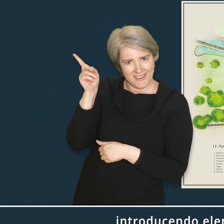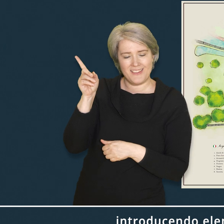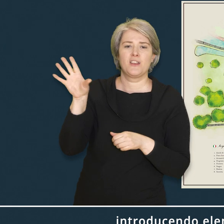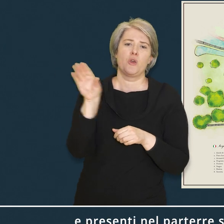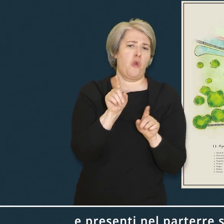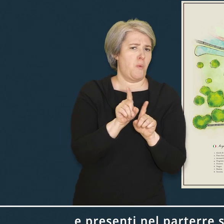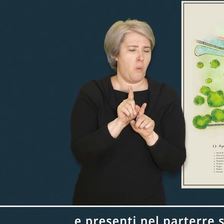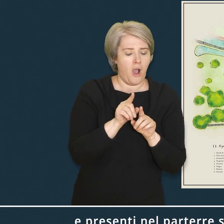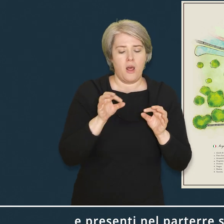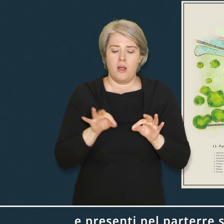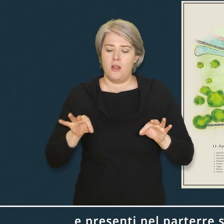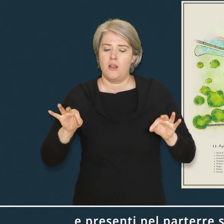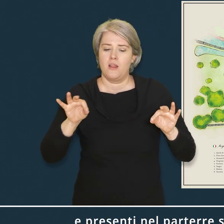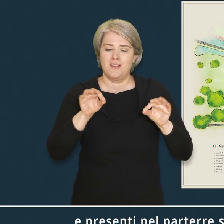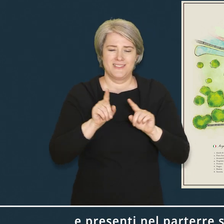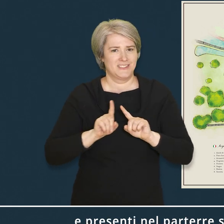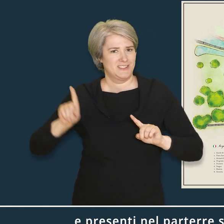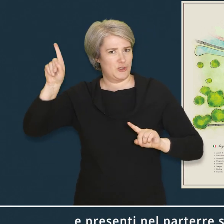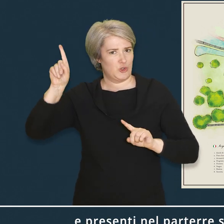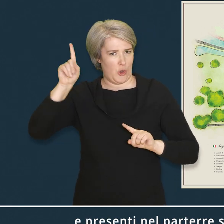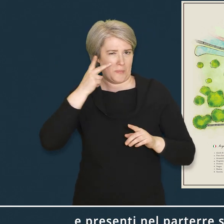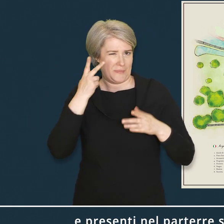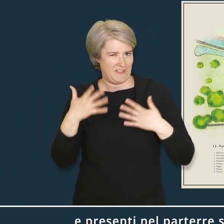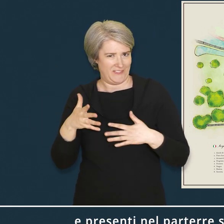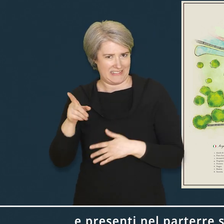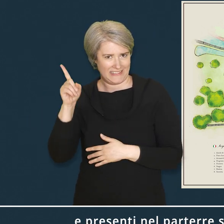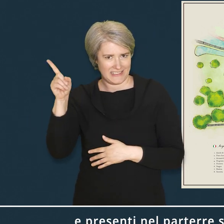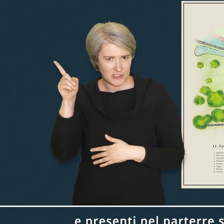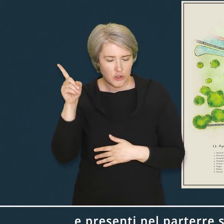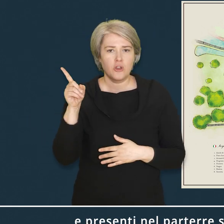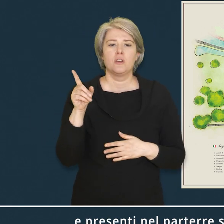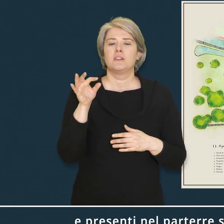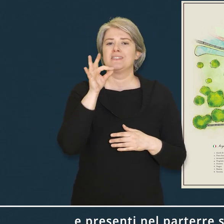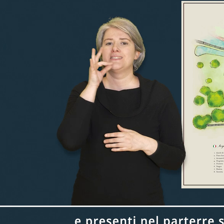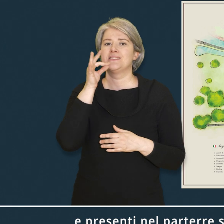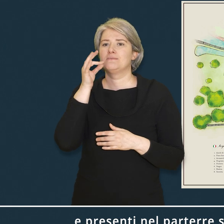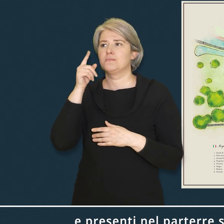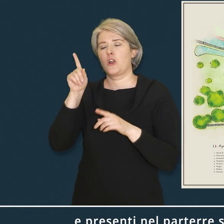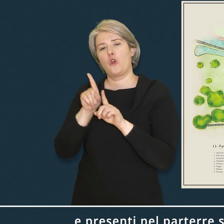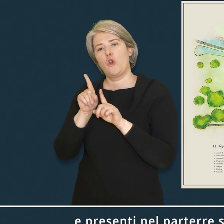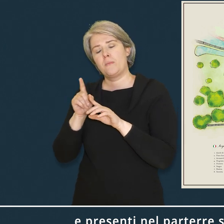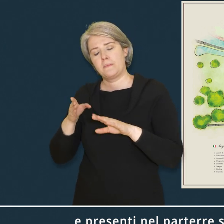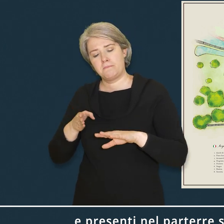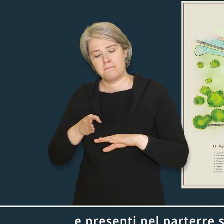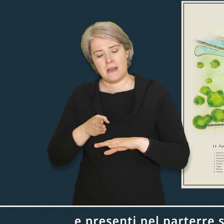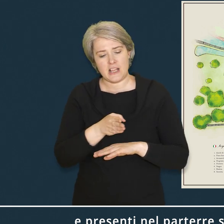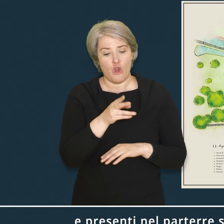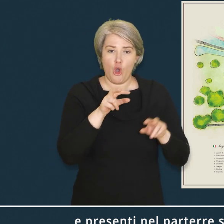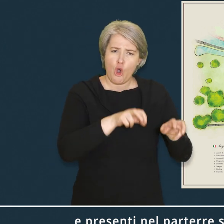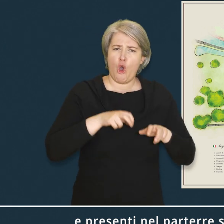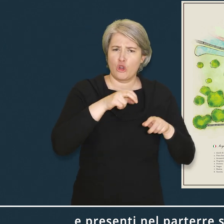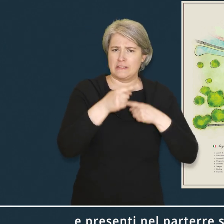e presenti nel parterre superiore e consolidando così il passaggio da orto